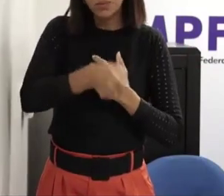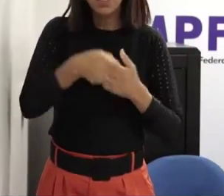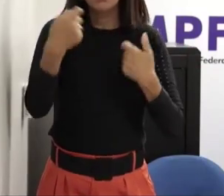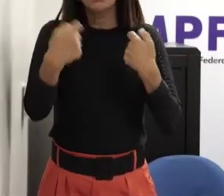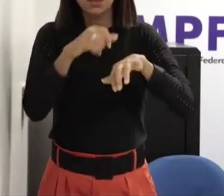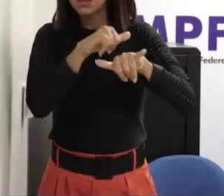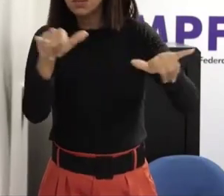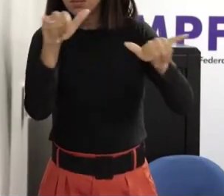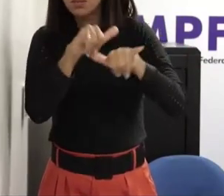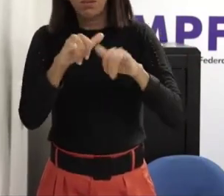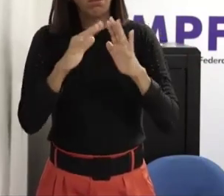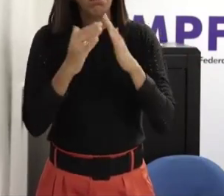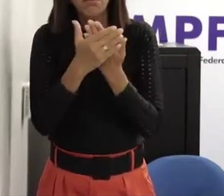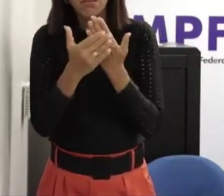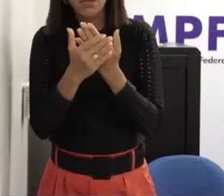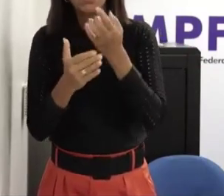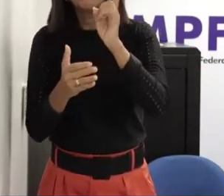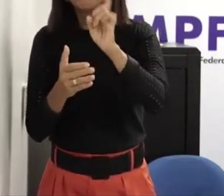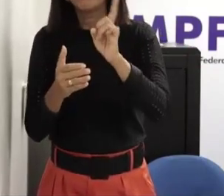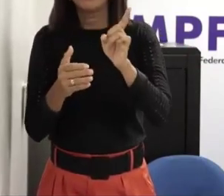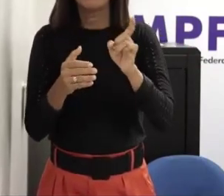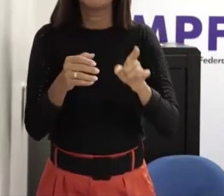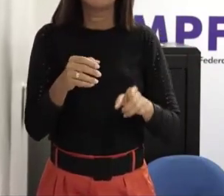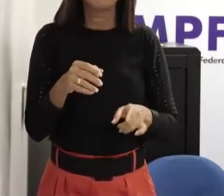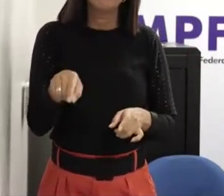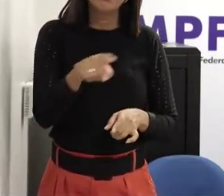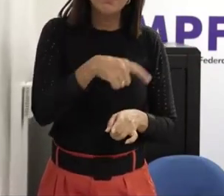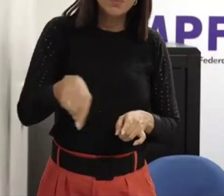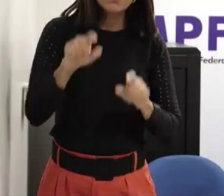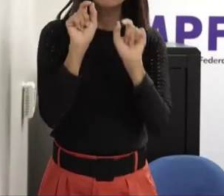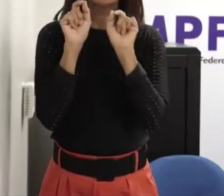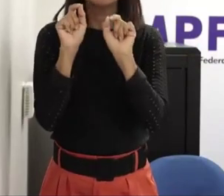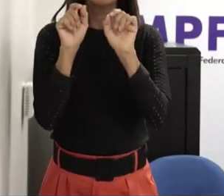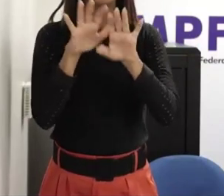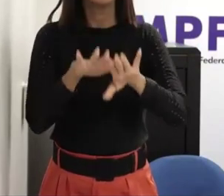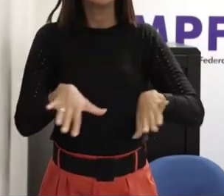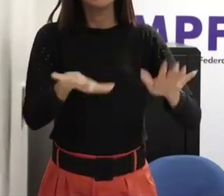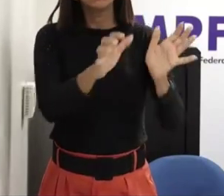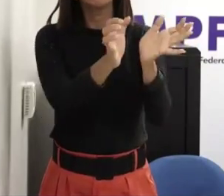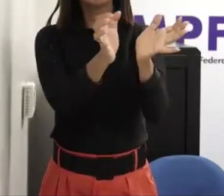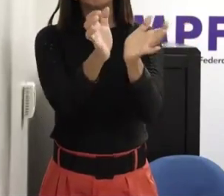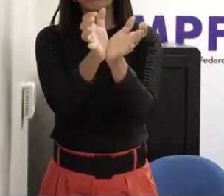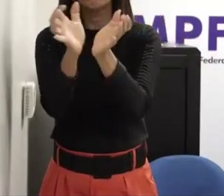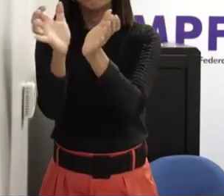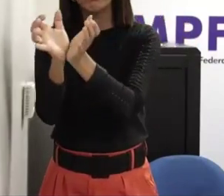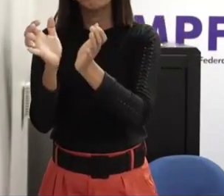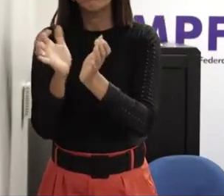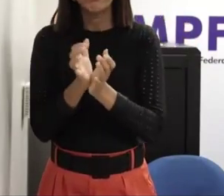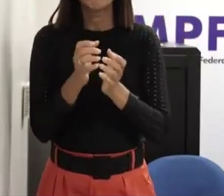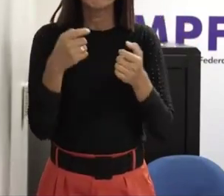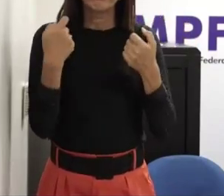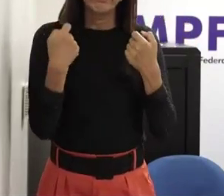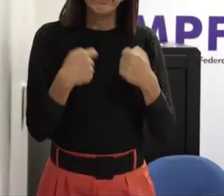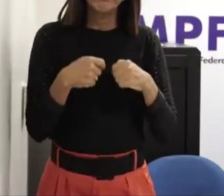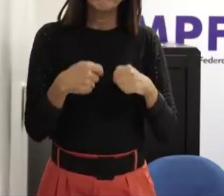acesso ou de entrega a informação é o principal ponto sensível e esse é o ponto que a gente